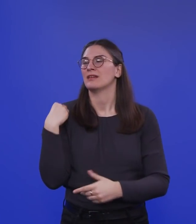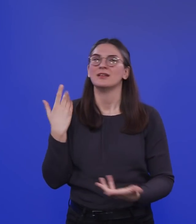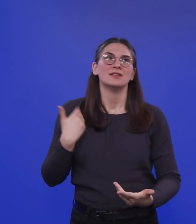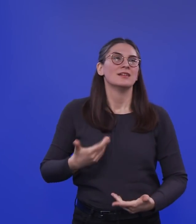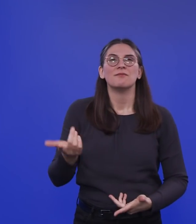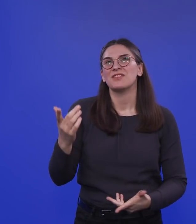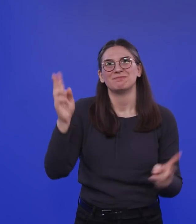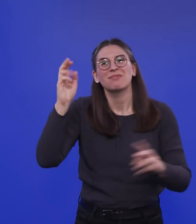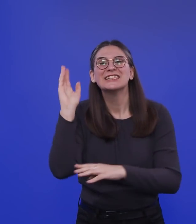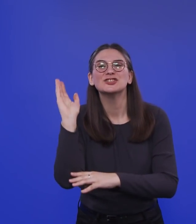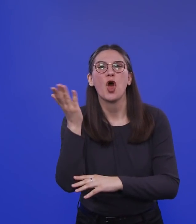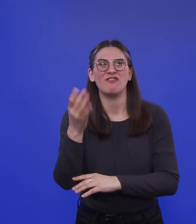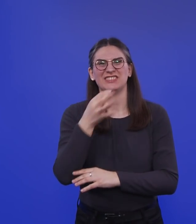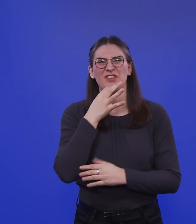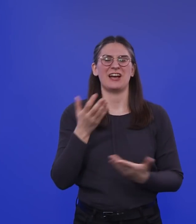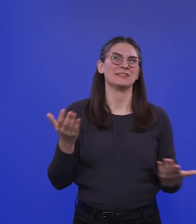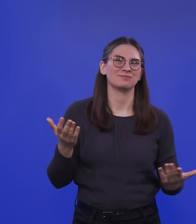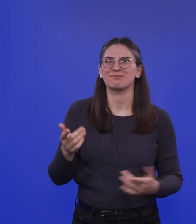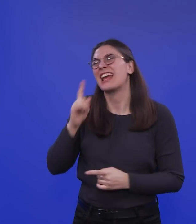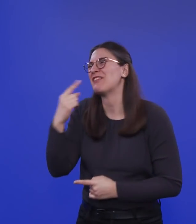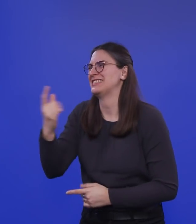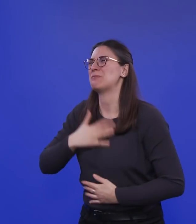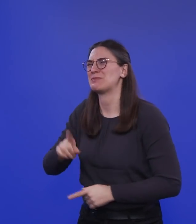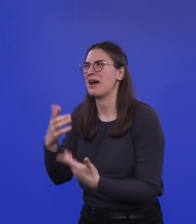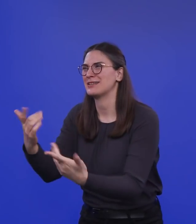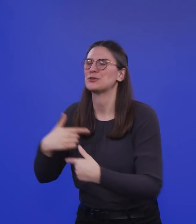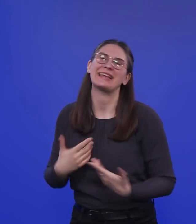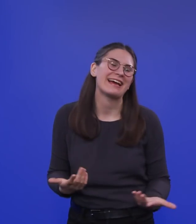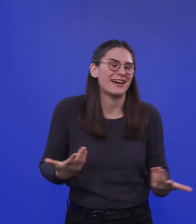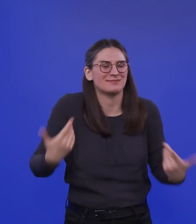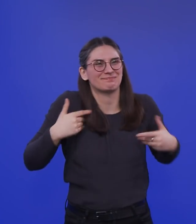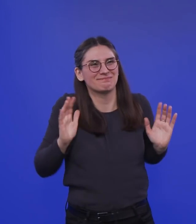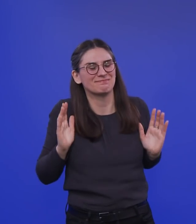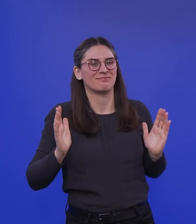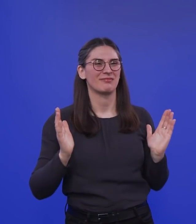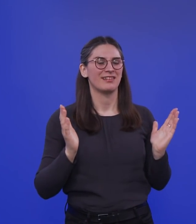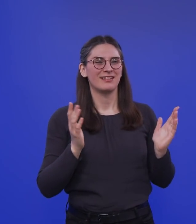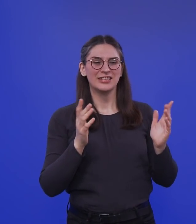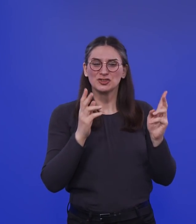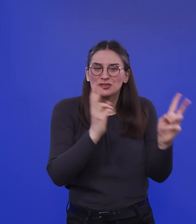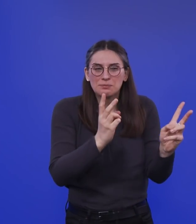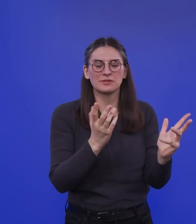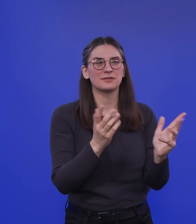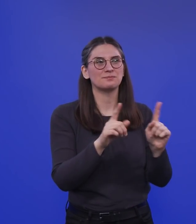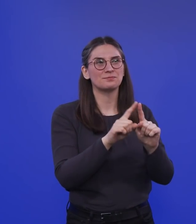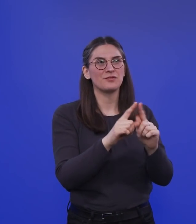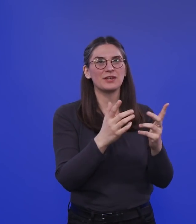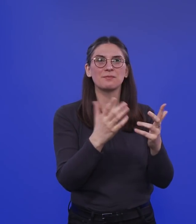Servicefrage. Ich weiß, die mögen Sie nicht. Ja, genau, also es stimmt. Also ich glaube auch, dass man als Geimpfter